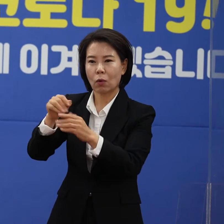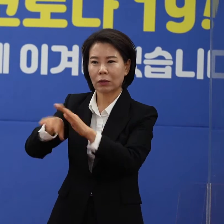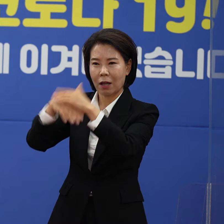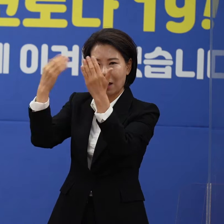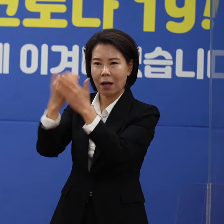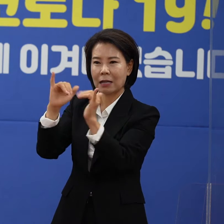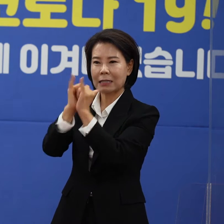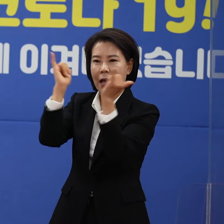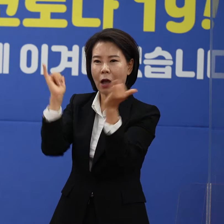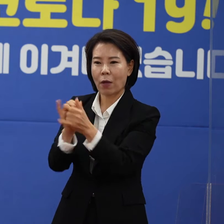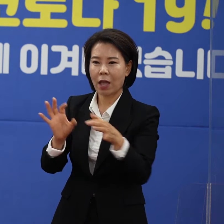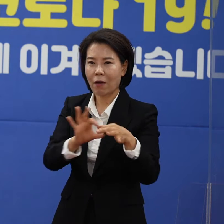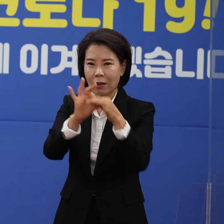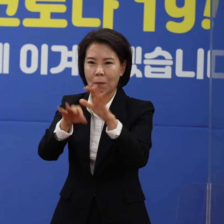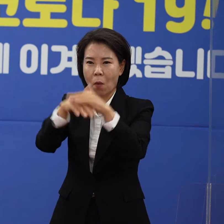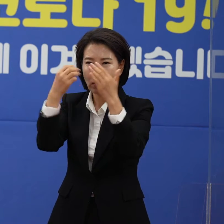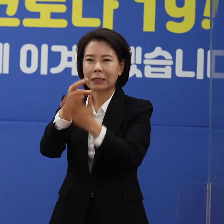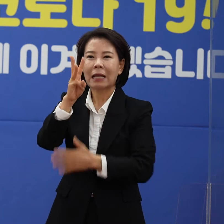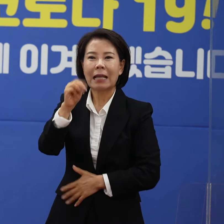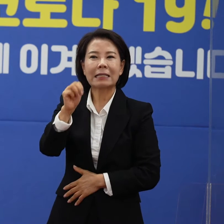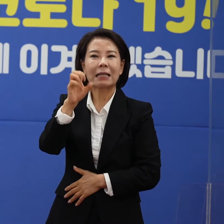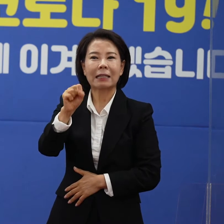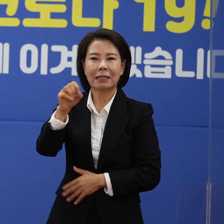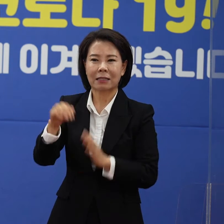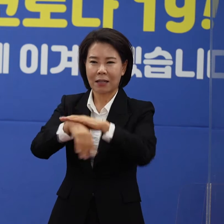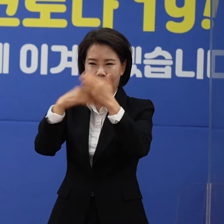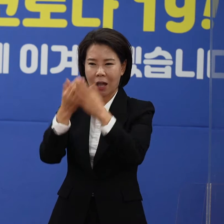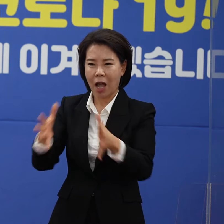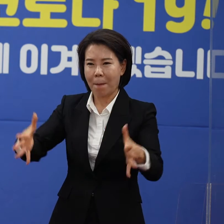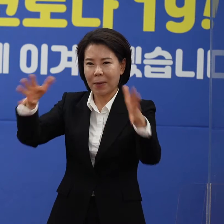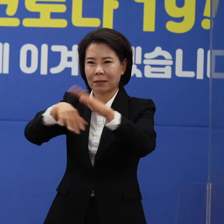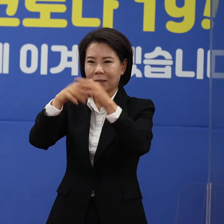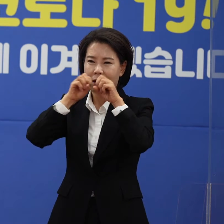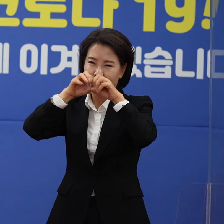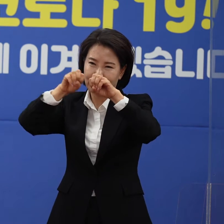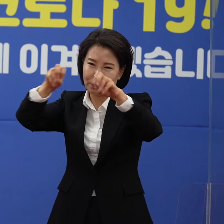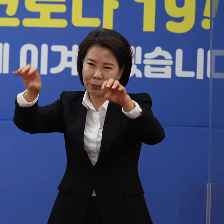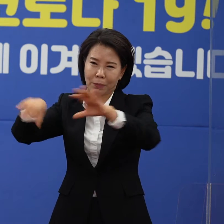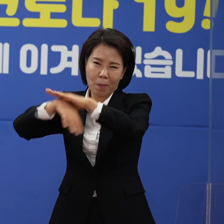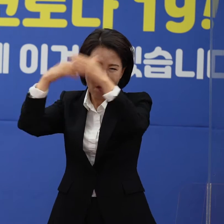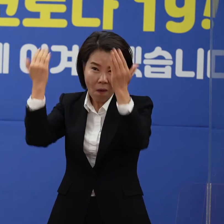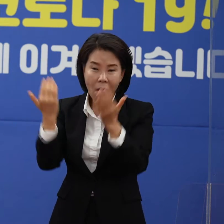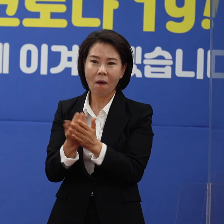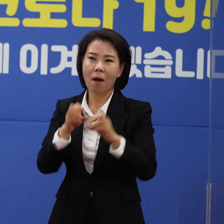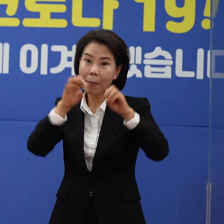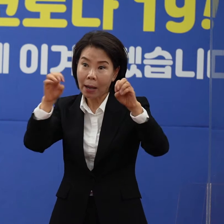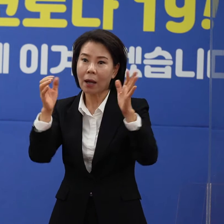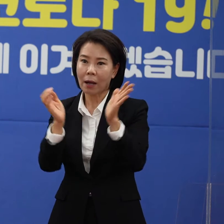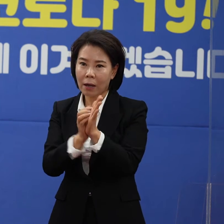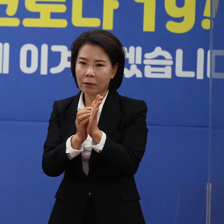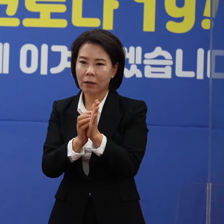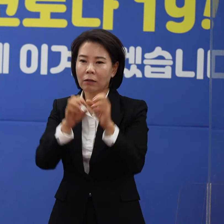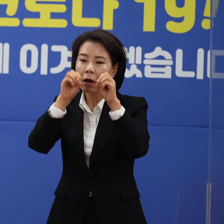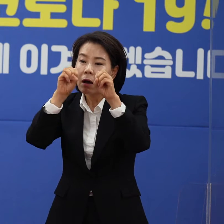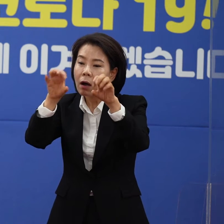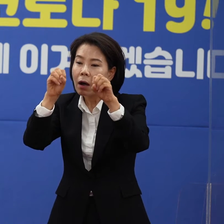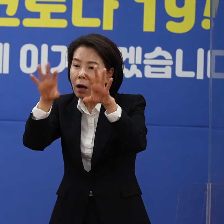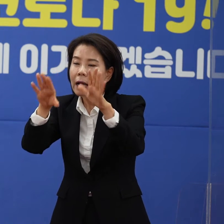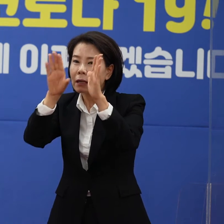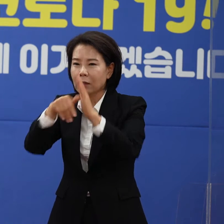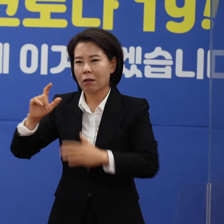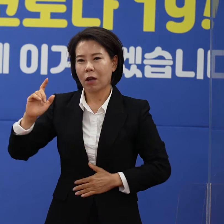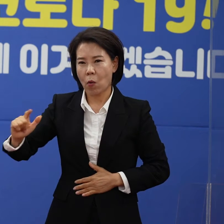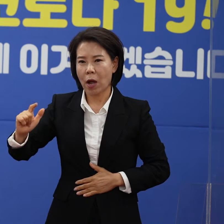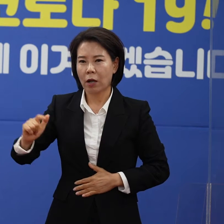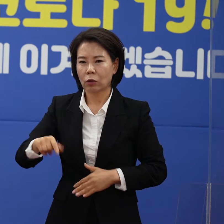사회관계망 서비스, 아파트 및 마을방송 등을 활용해 전개합니다. 우리 도는 캠페인에 대한 홍보를 강화해서